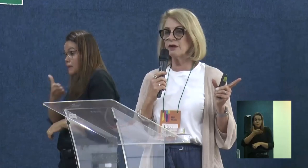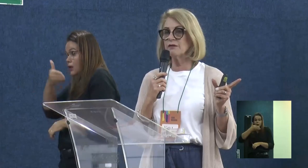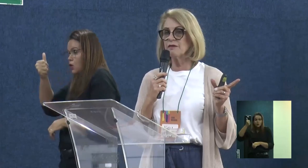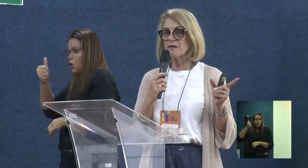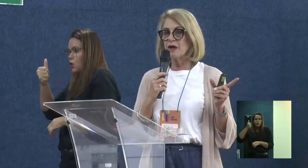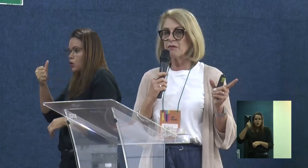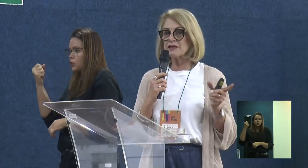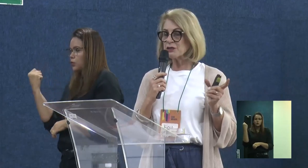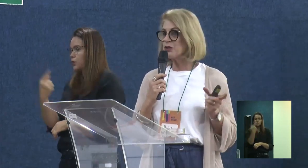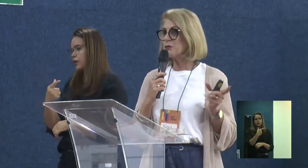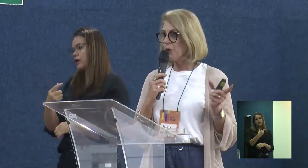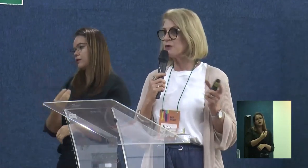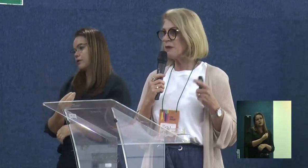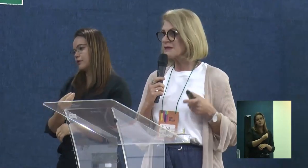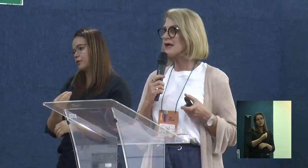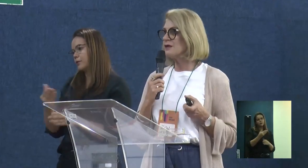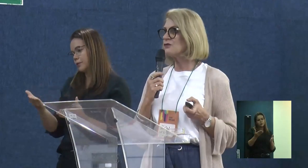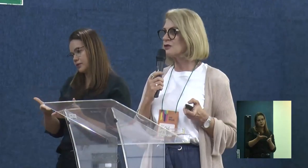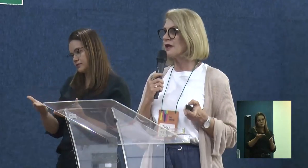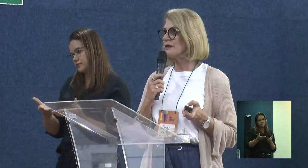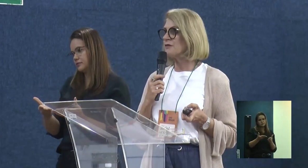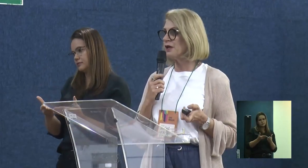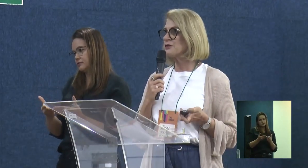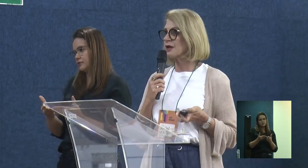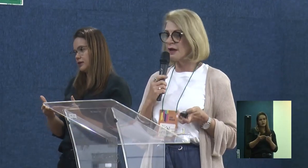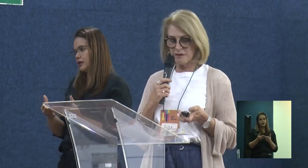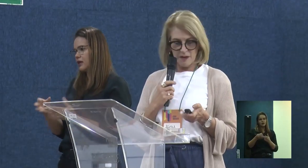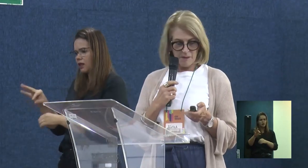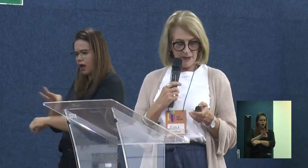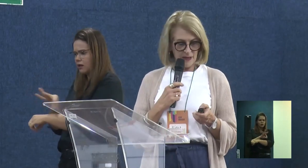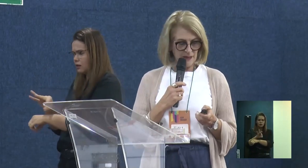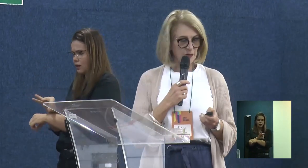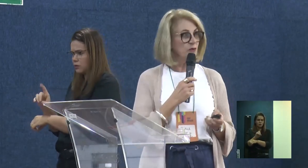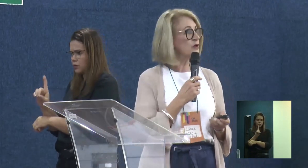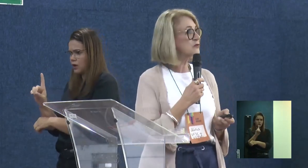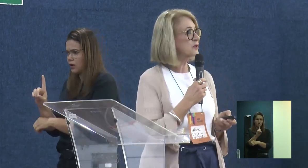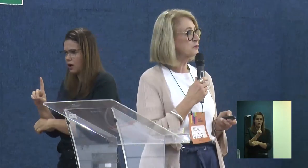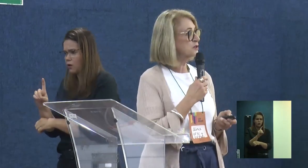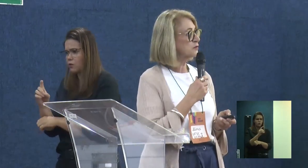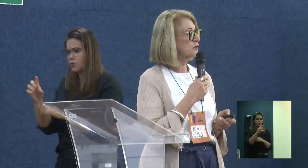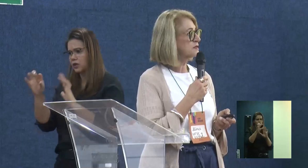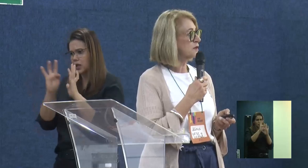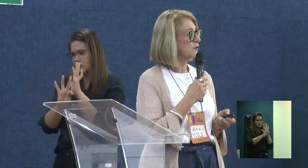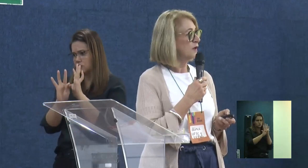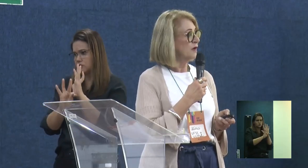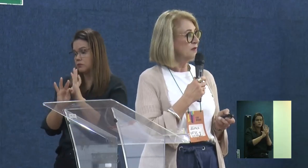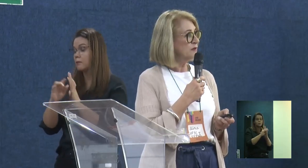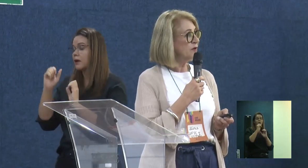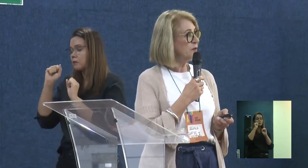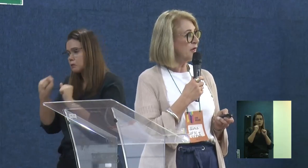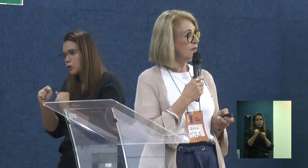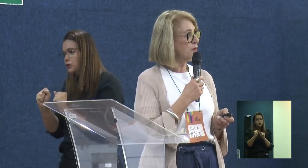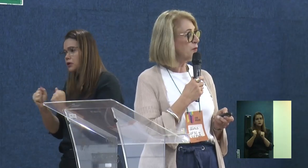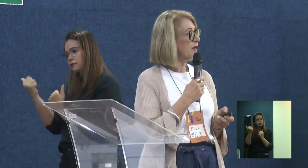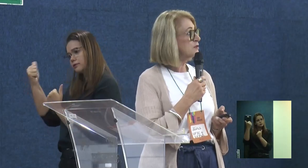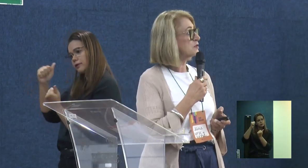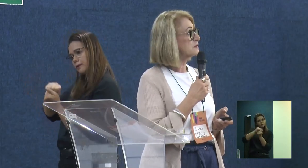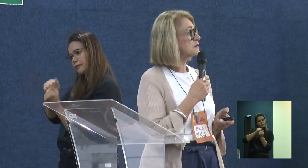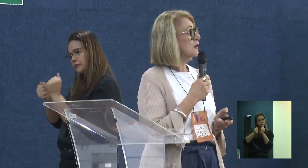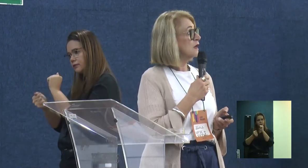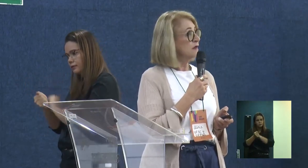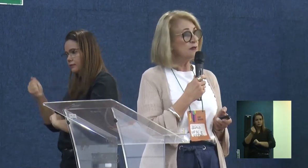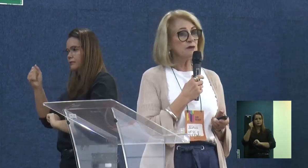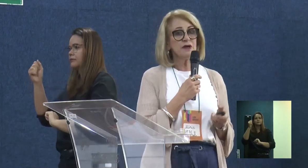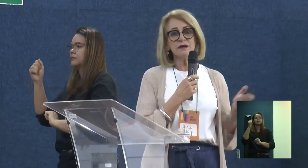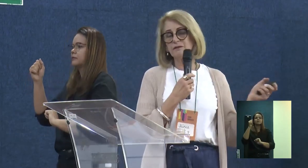falando de arquitetura, mas a gente pode passar isso diretamente para o nosso campo de atuação. Então, vamos lá, vamos